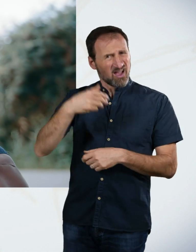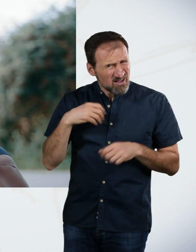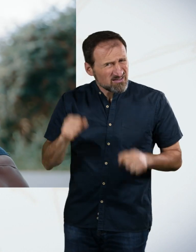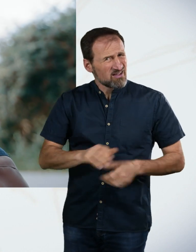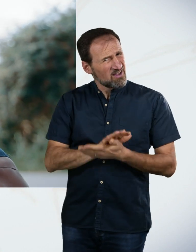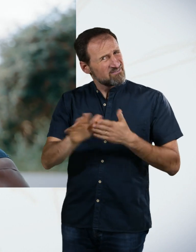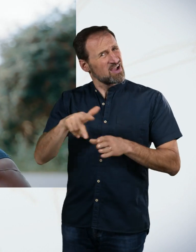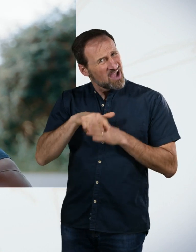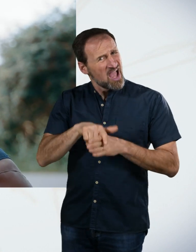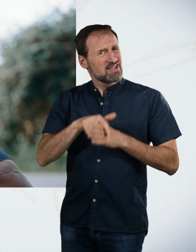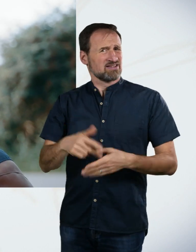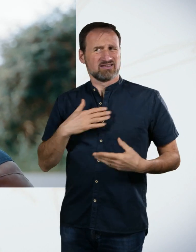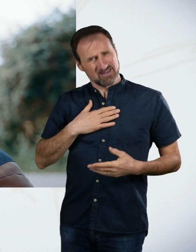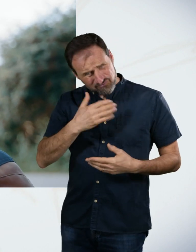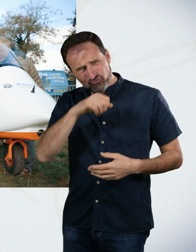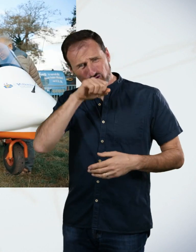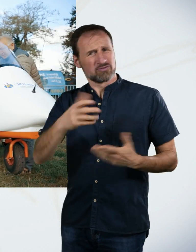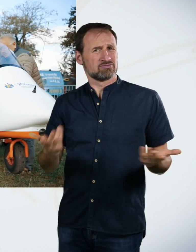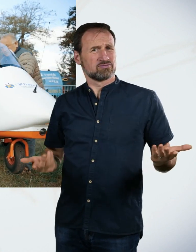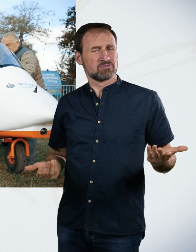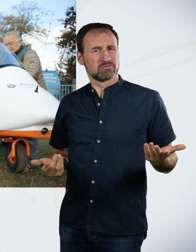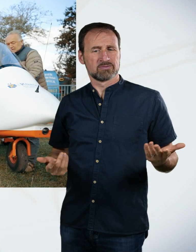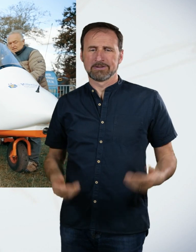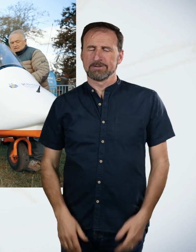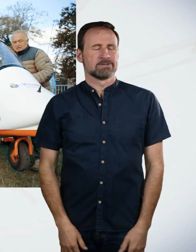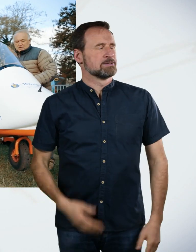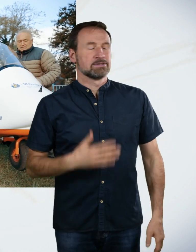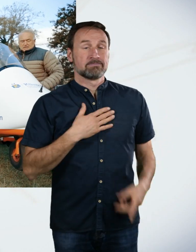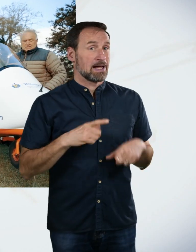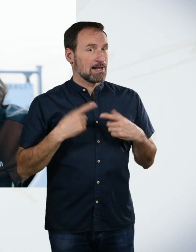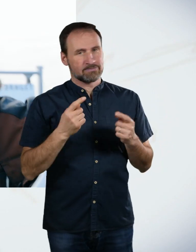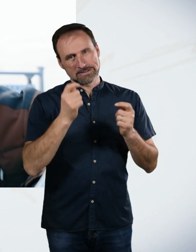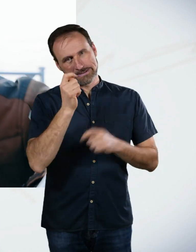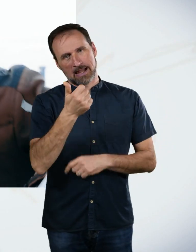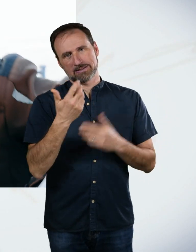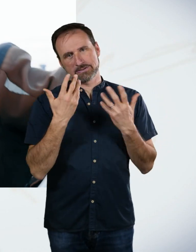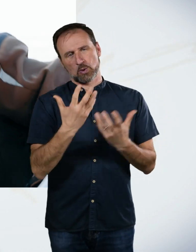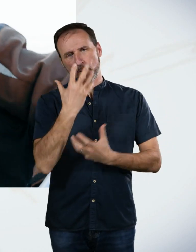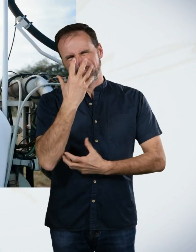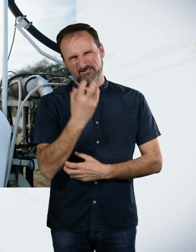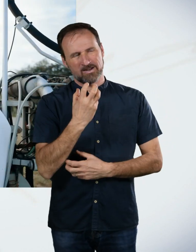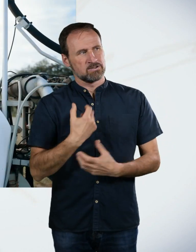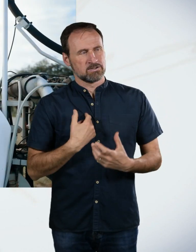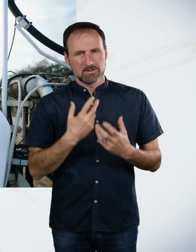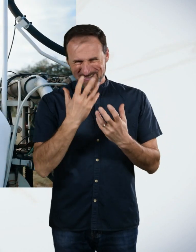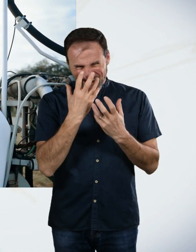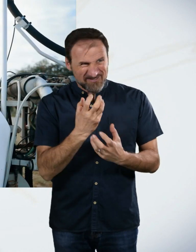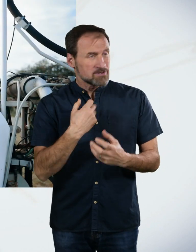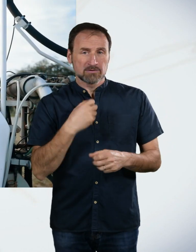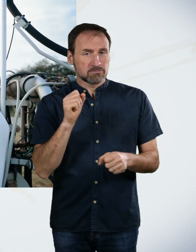Ich war selten so schlecht gelaunt in meinem Leben. So schlecht gelaunt, dass ich noch nicht mal höflich sein konnte und mich gescheit mit Didier